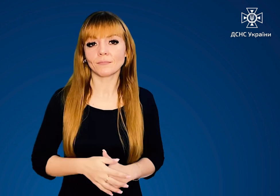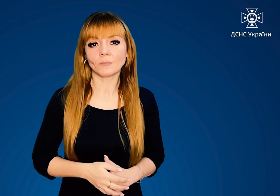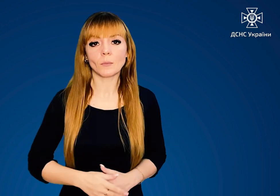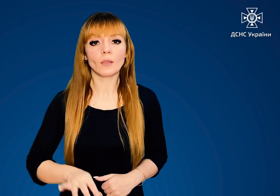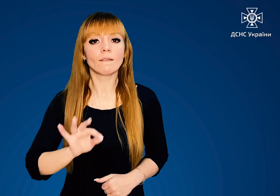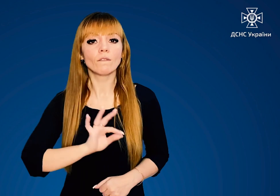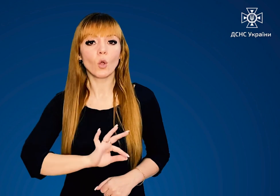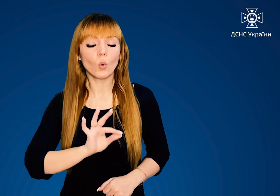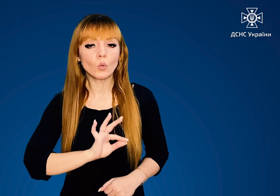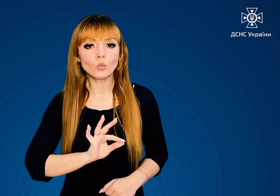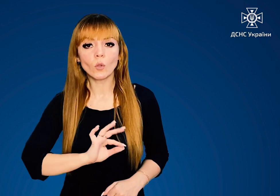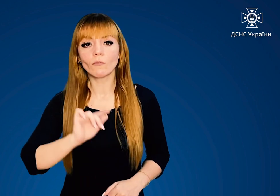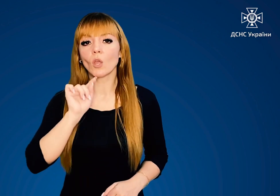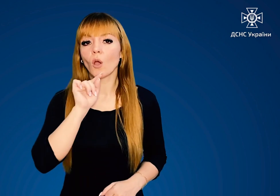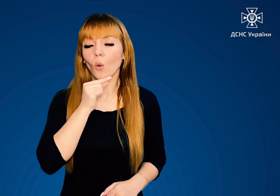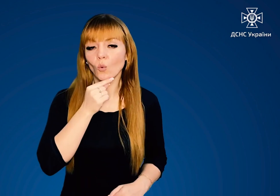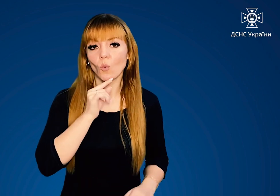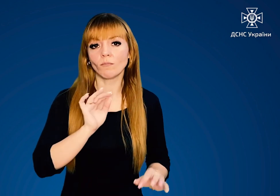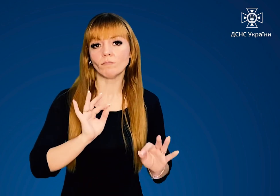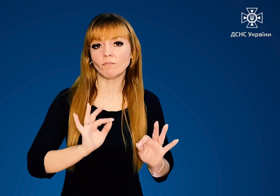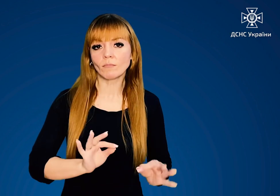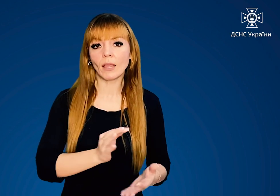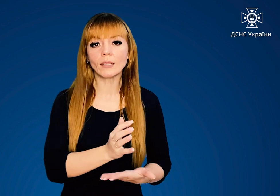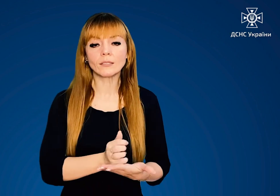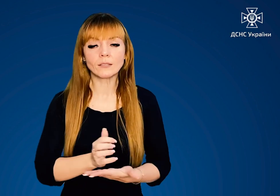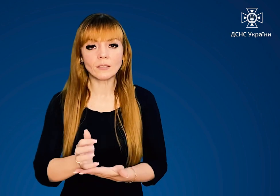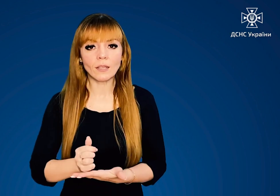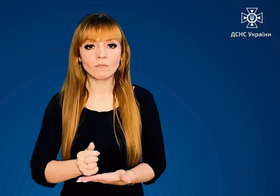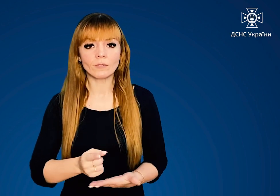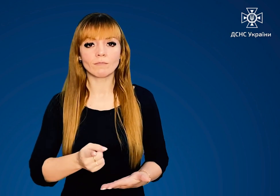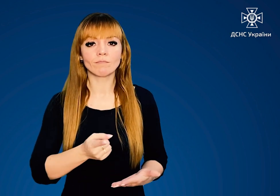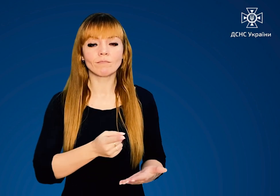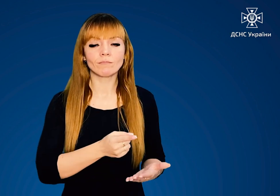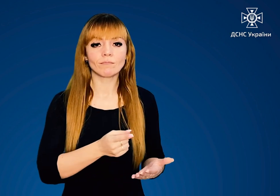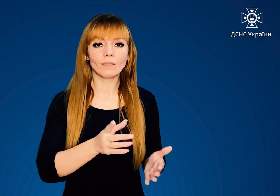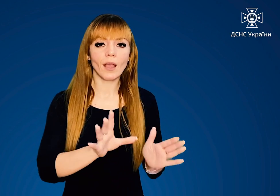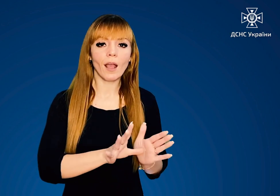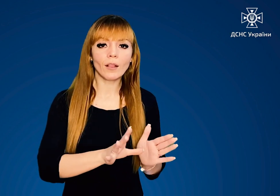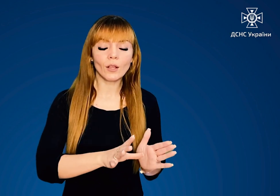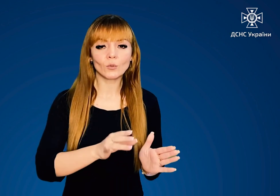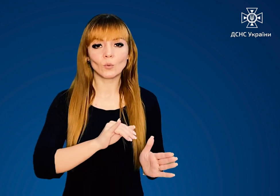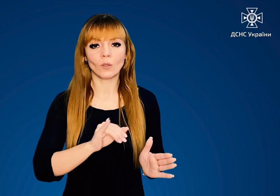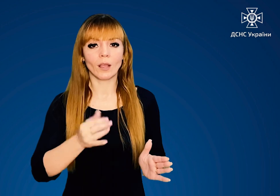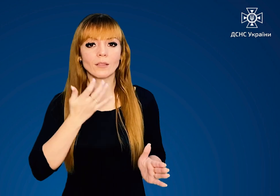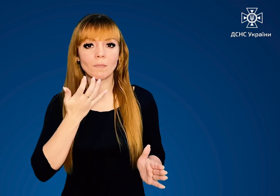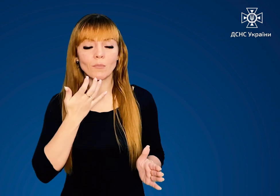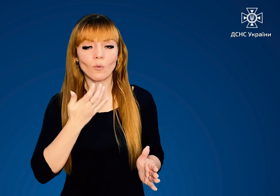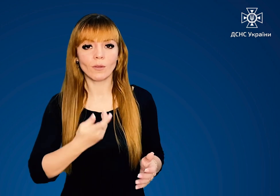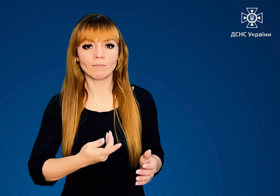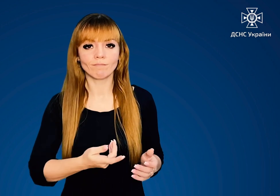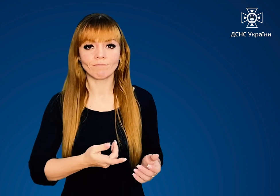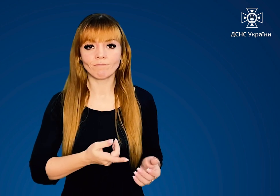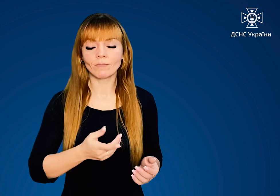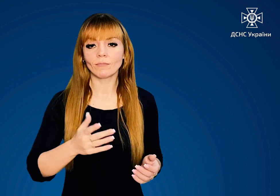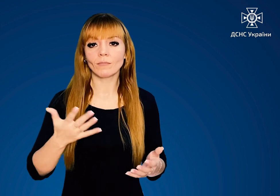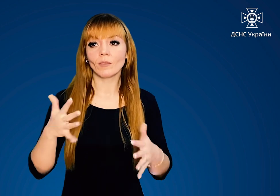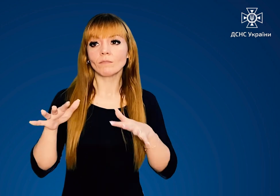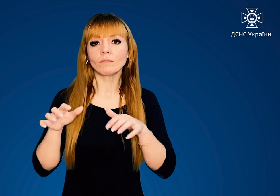Використовуйте економно резервні джерела електроживлення та тепла У